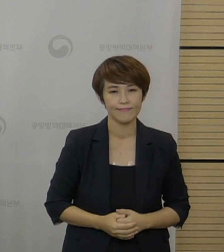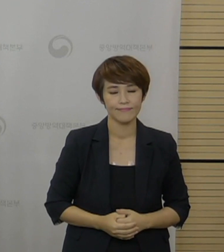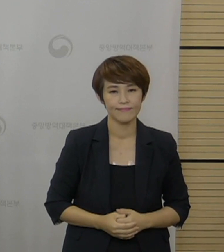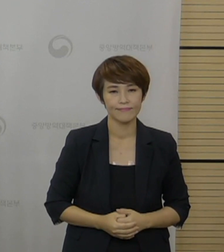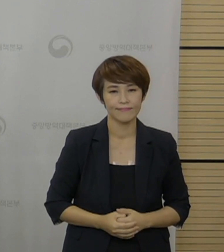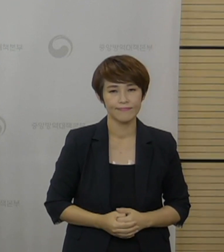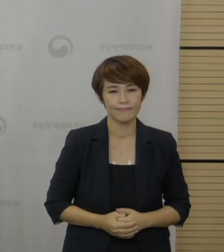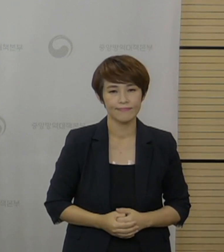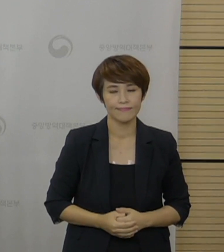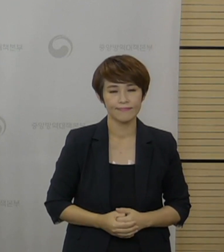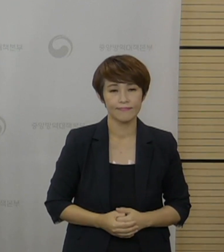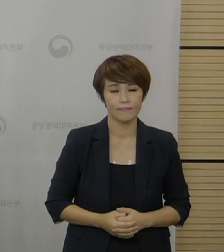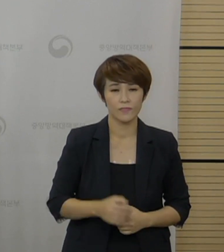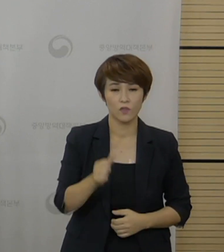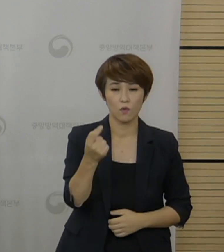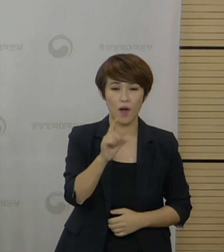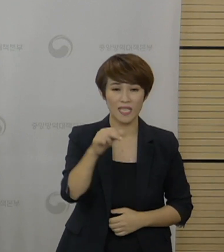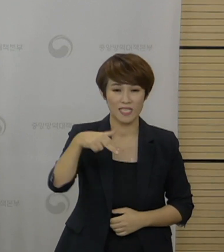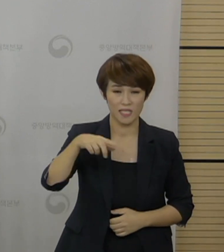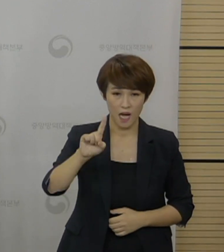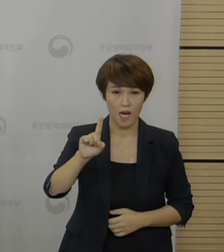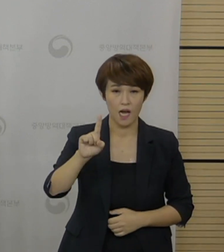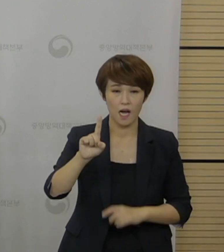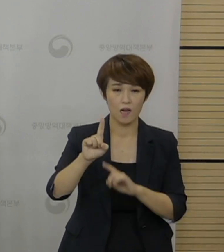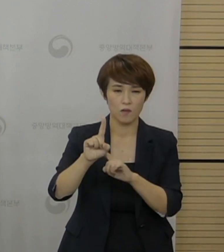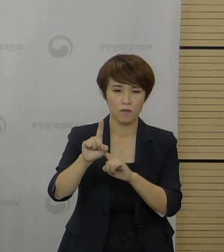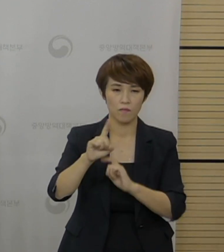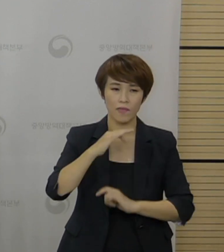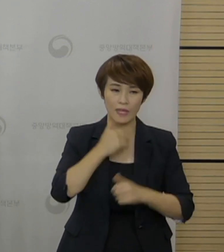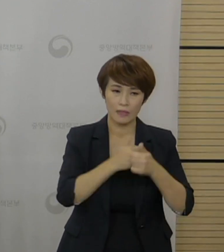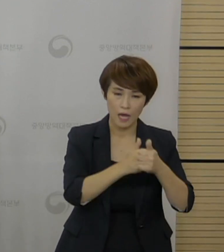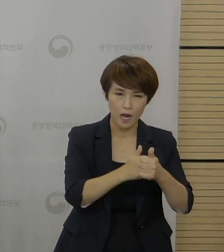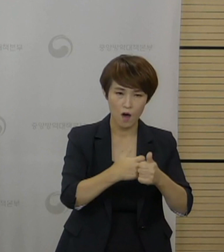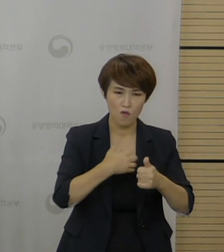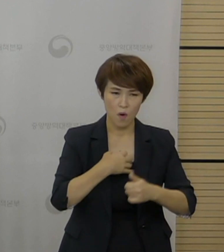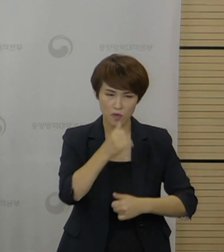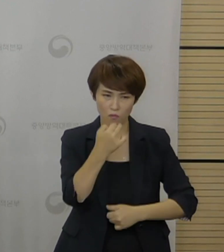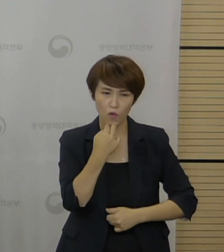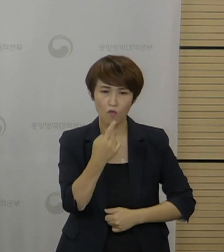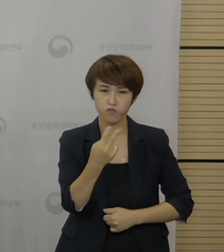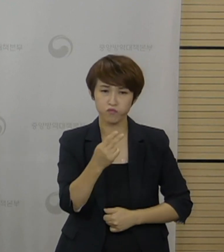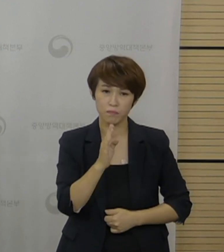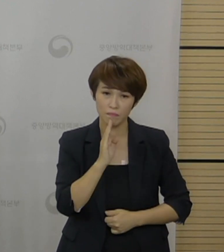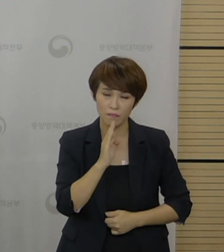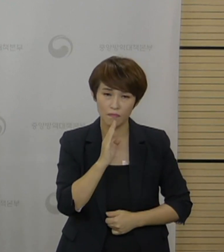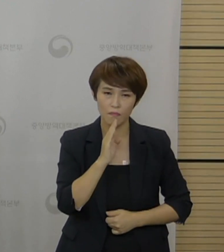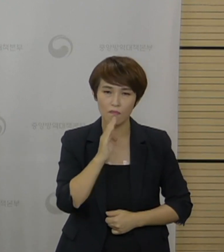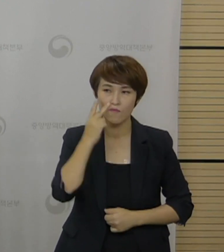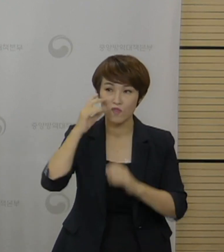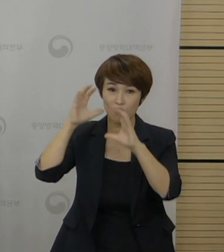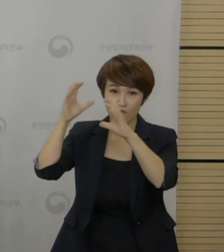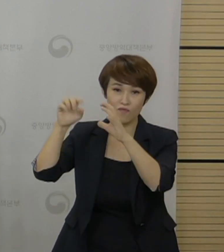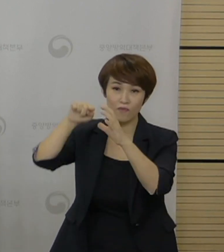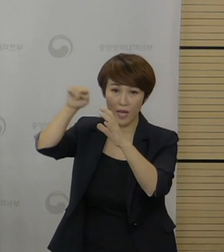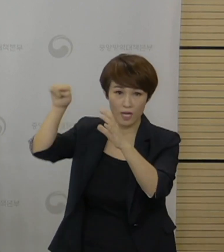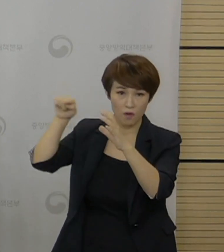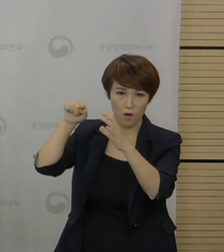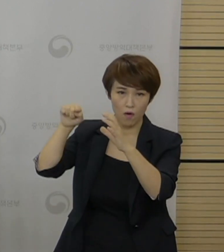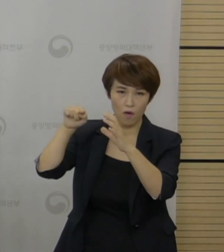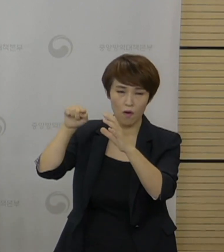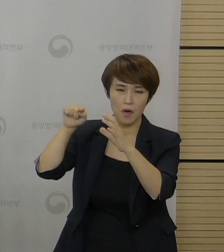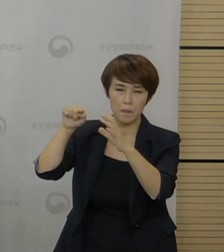그리고 화이자 백신의 연령대별 위험 이득 분석이라는 부분은 아마 미국에서 어제 나온 심근염 등의